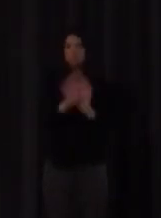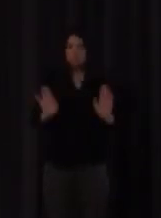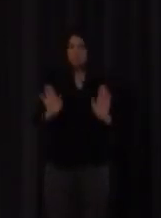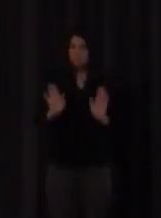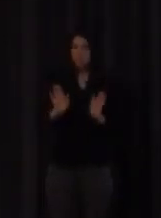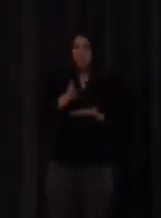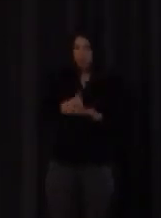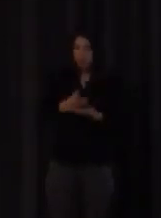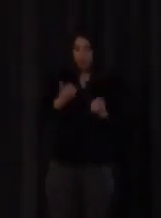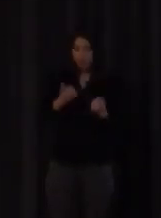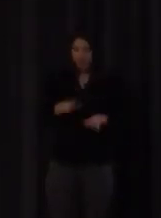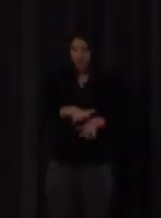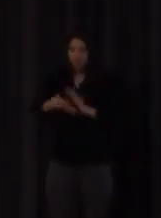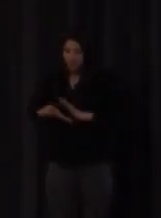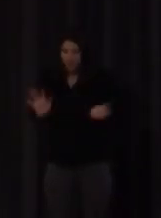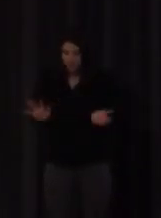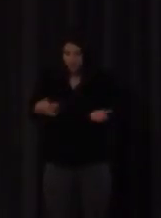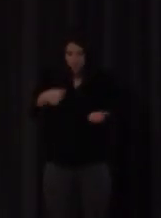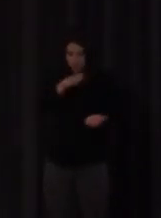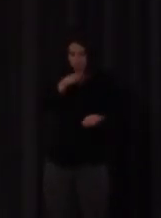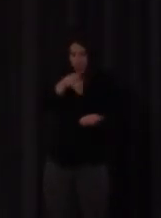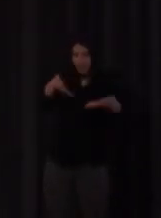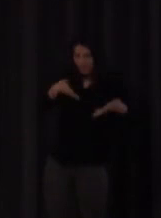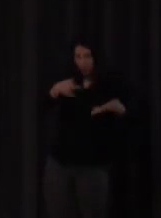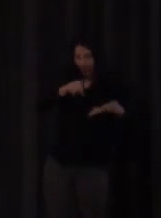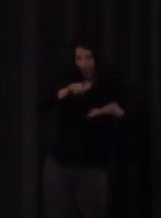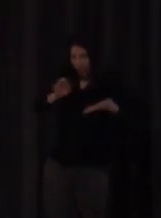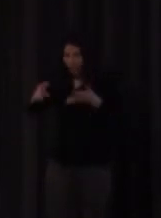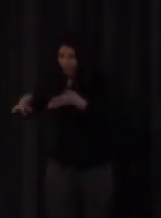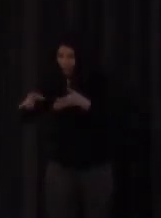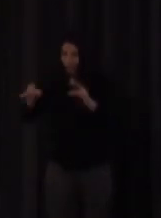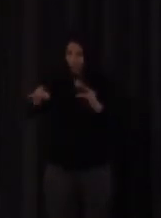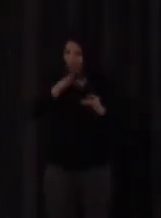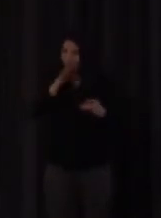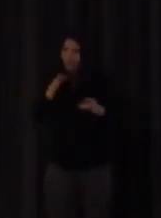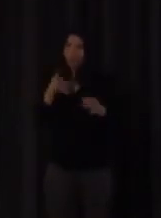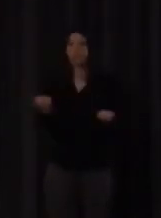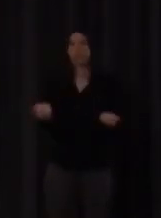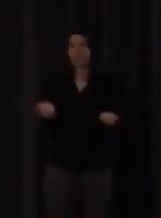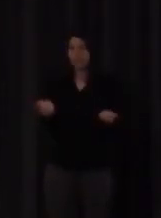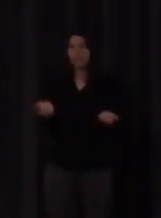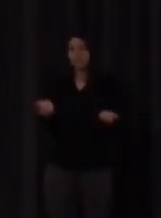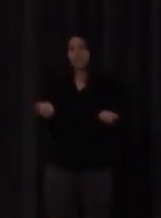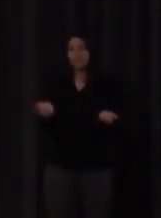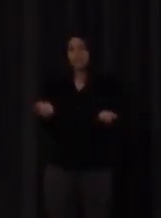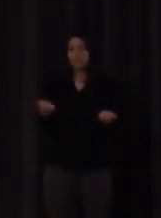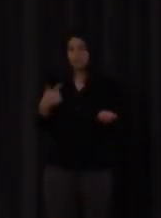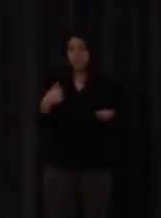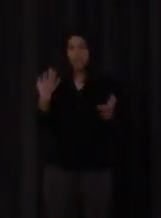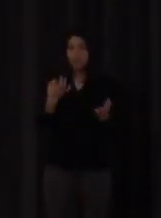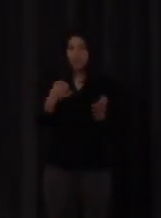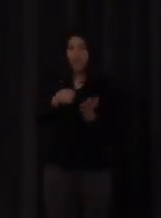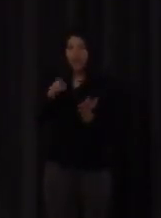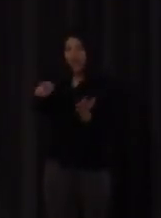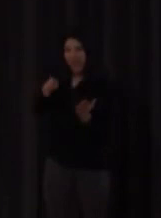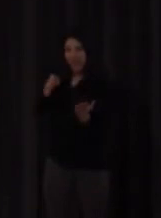claro claro que es es este lugar o es si son sistemáticos tengo que elegir la parte más positiva de todo